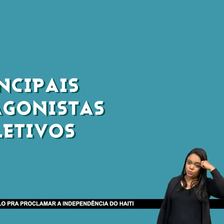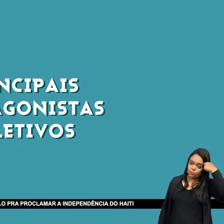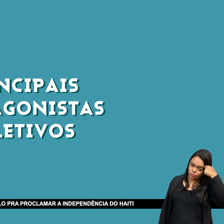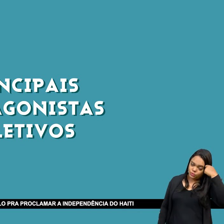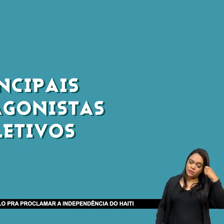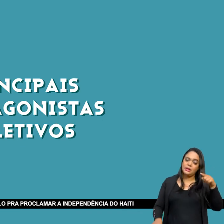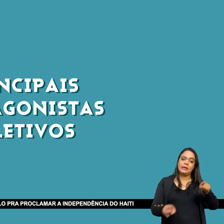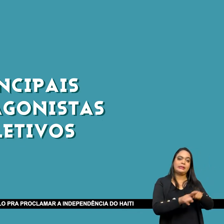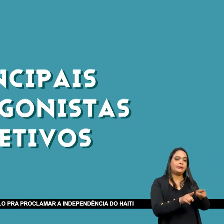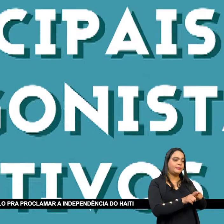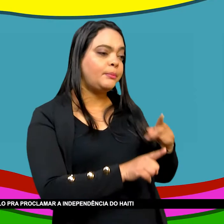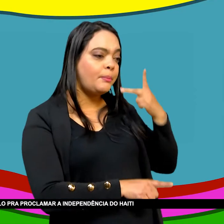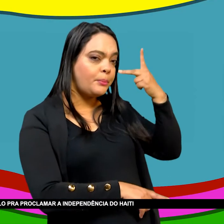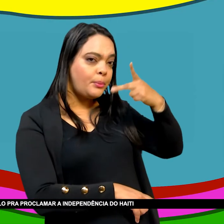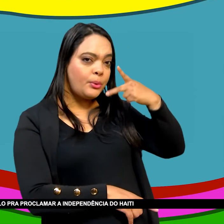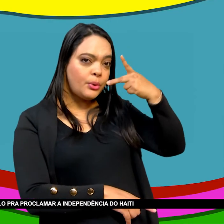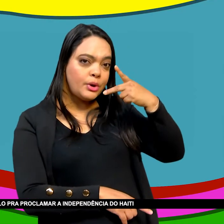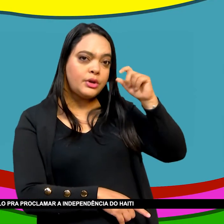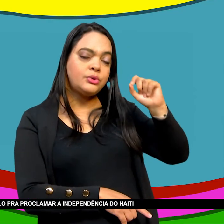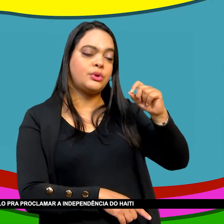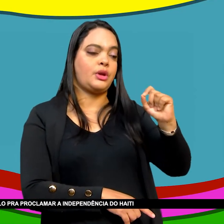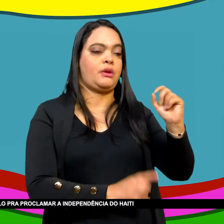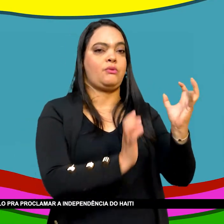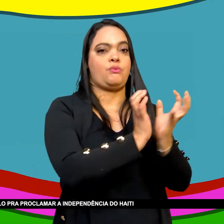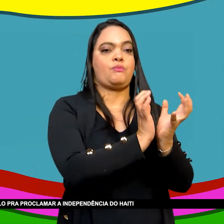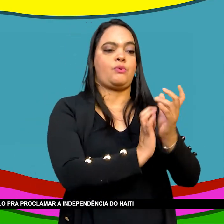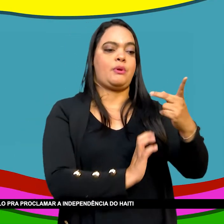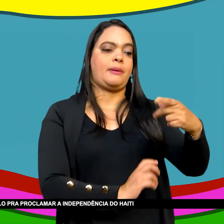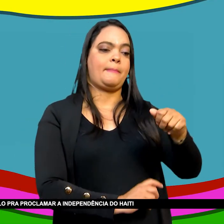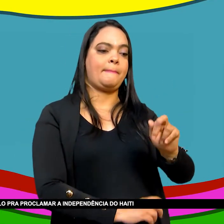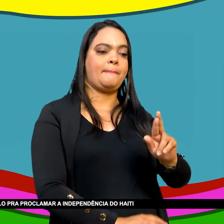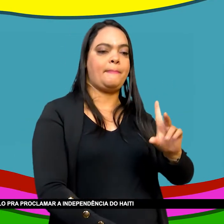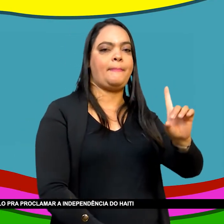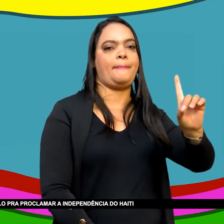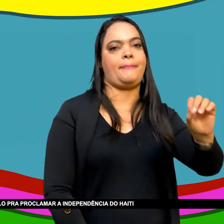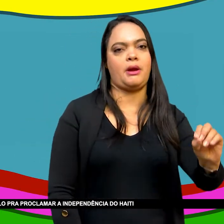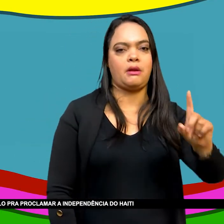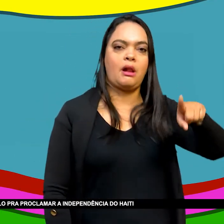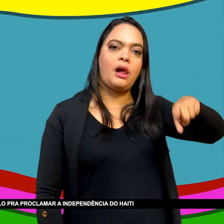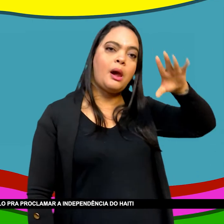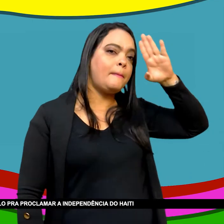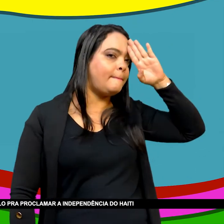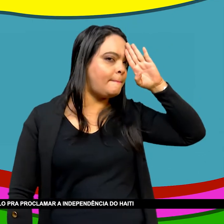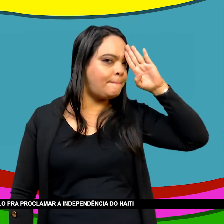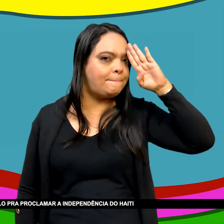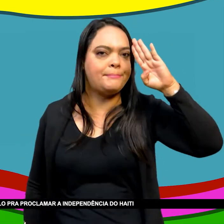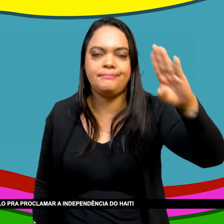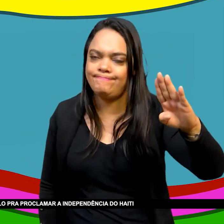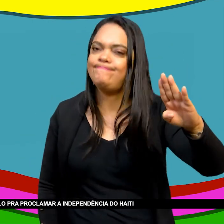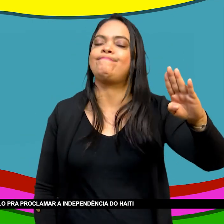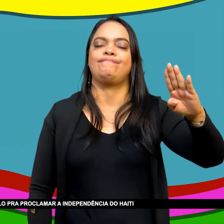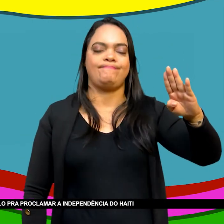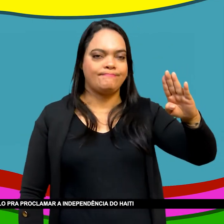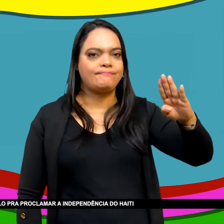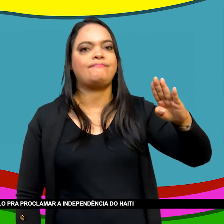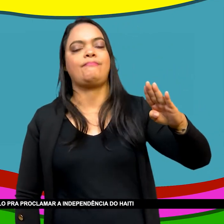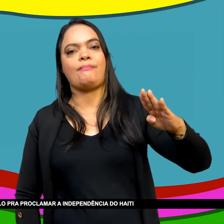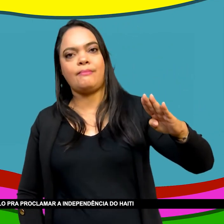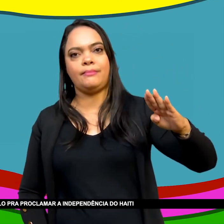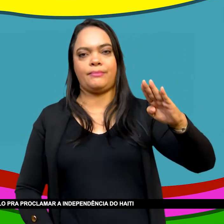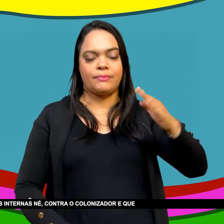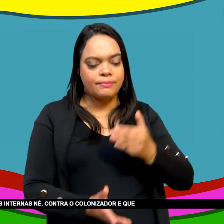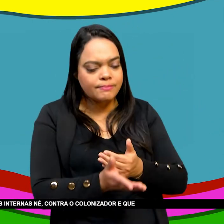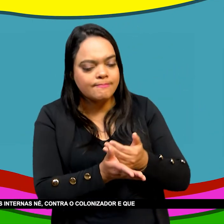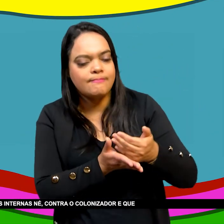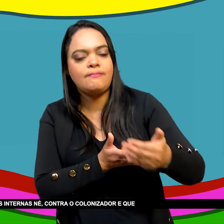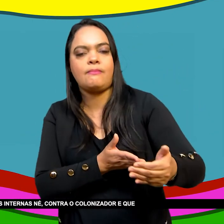Combatiam entre si Também Eles se aliaram Por exemplo Para proclamar Independência